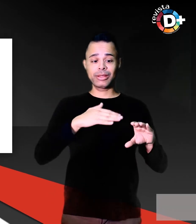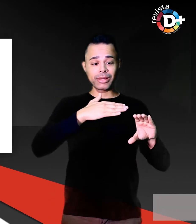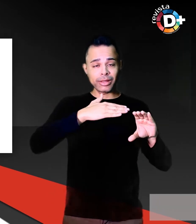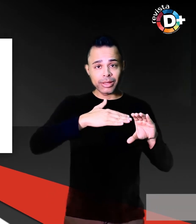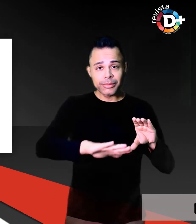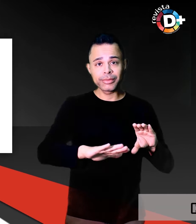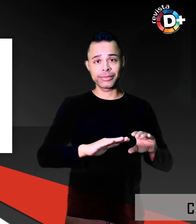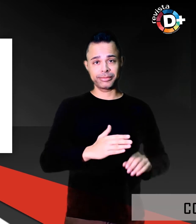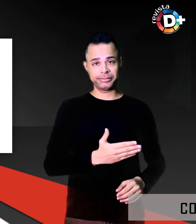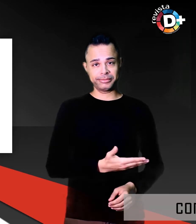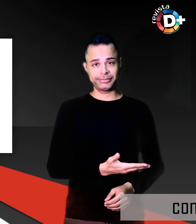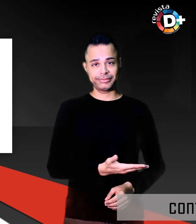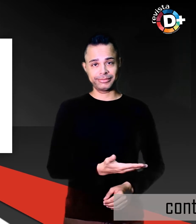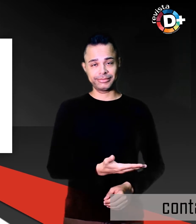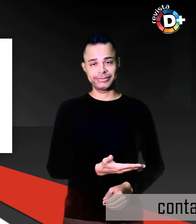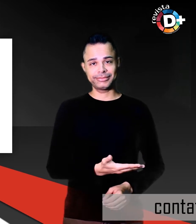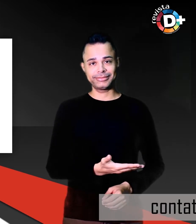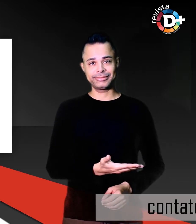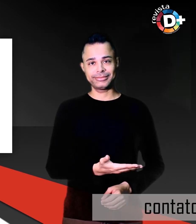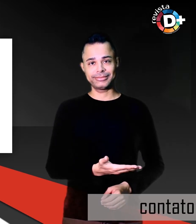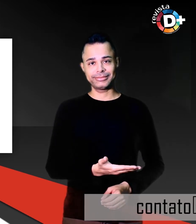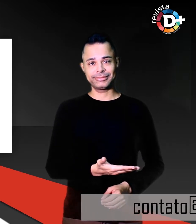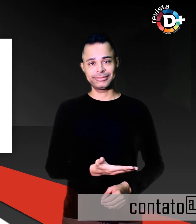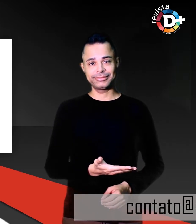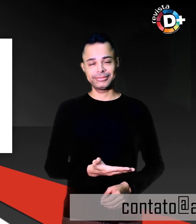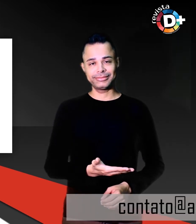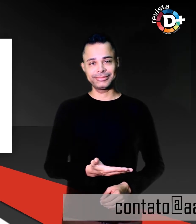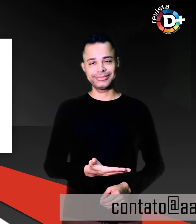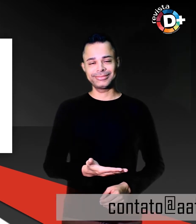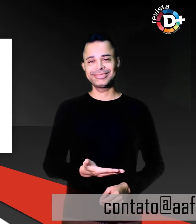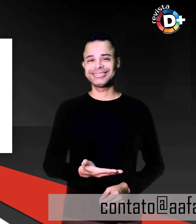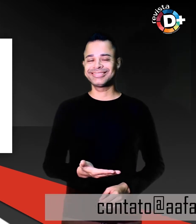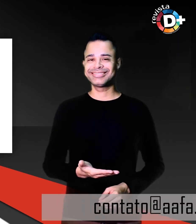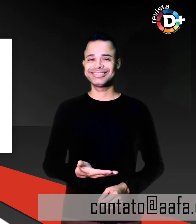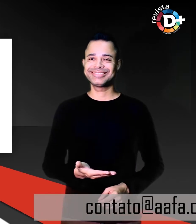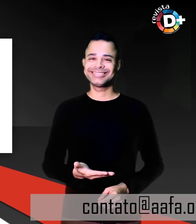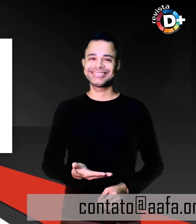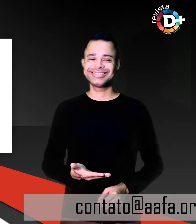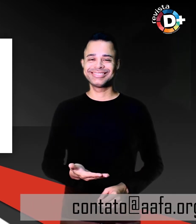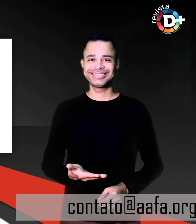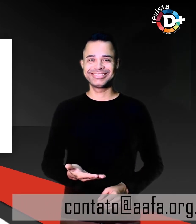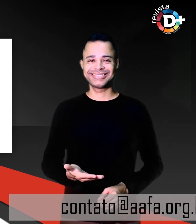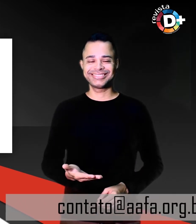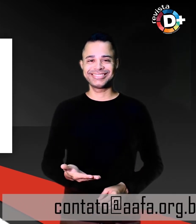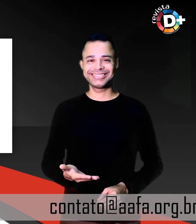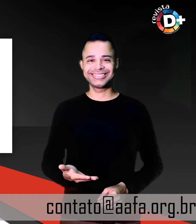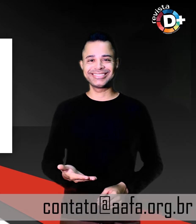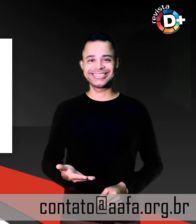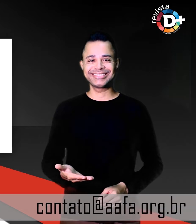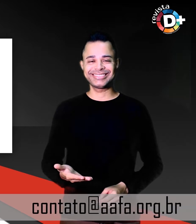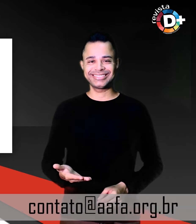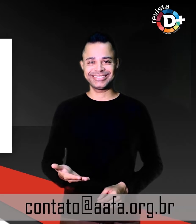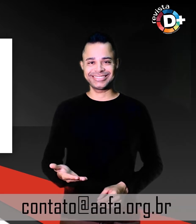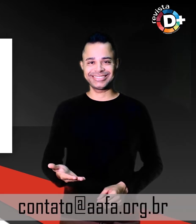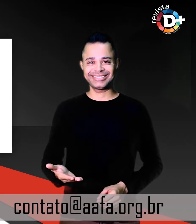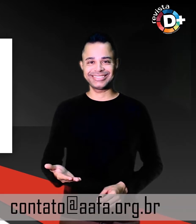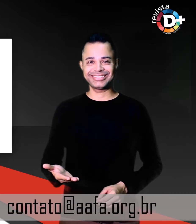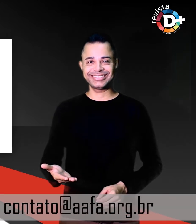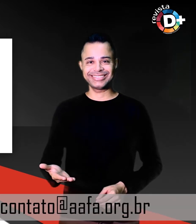arroba aafa.org.br frete no valor de